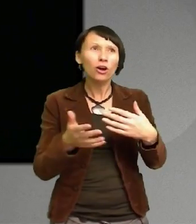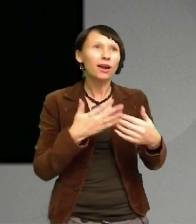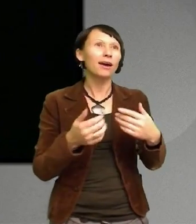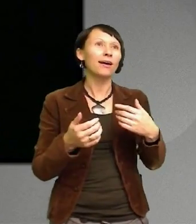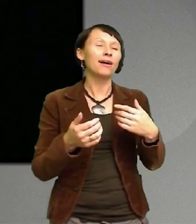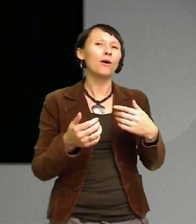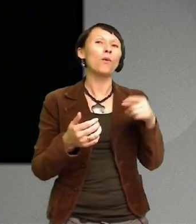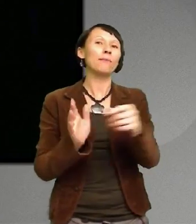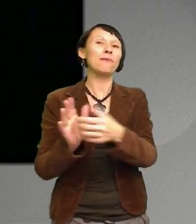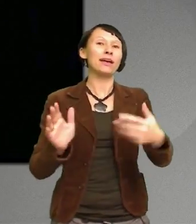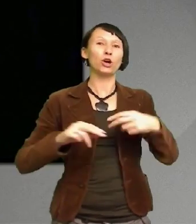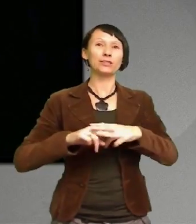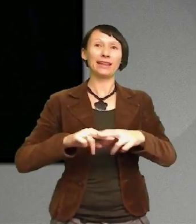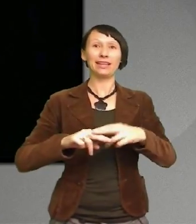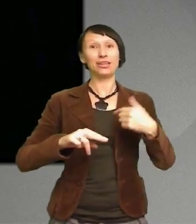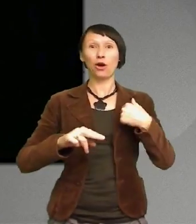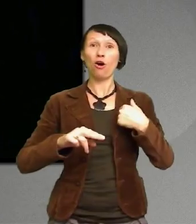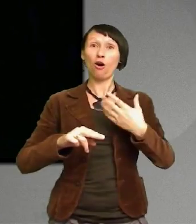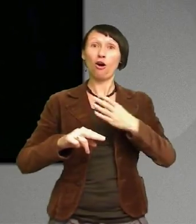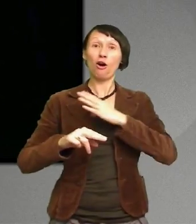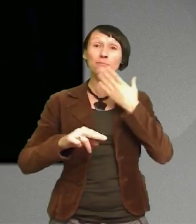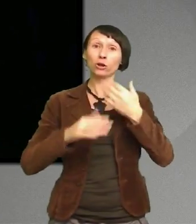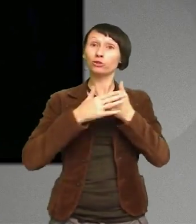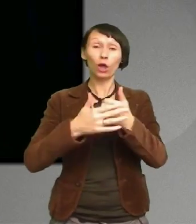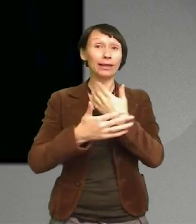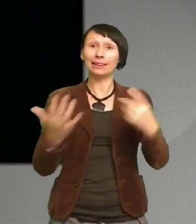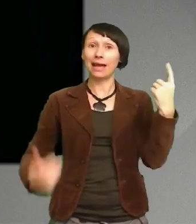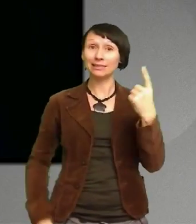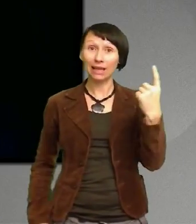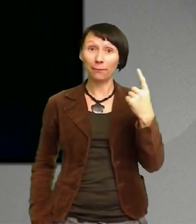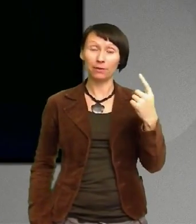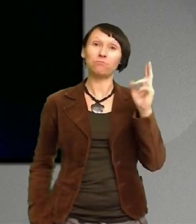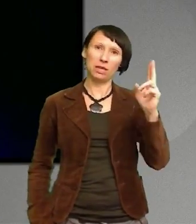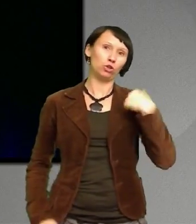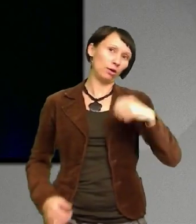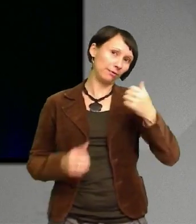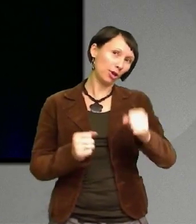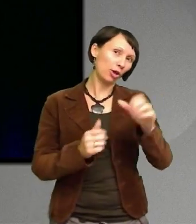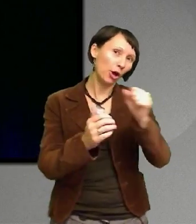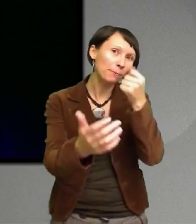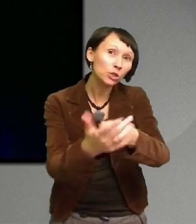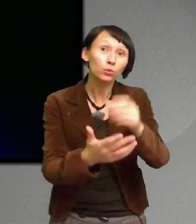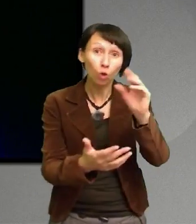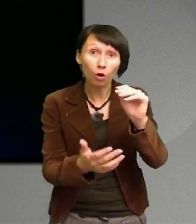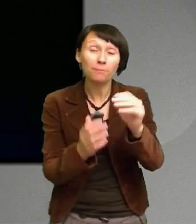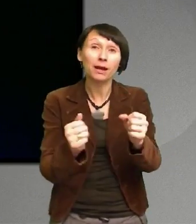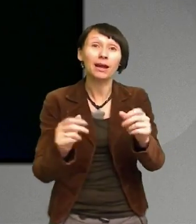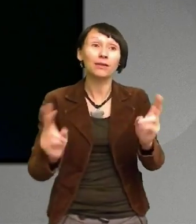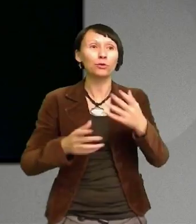Och jag frågade om allt Även om det var upp till mig Helt upp till mig att bestämma Vi kunde dra frågor om Hur man bäst